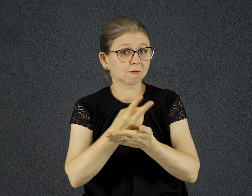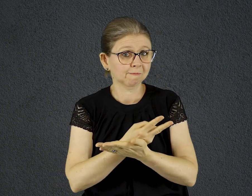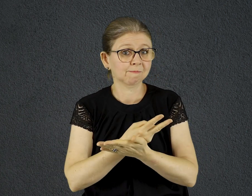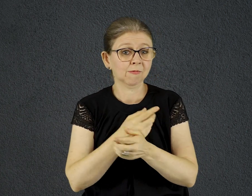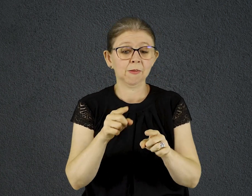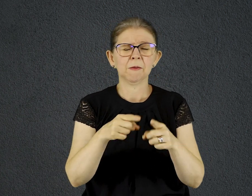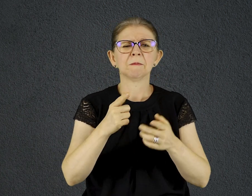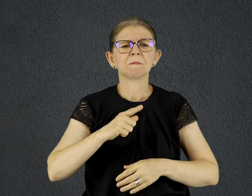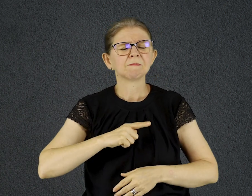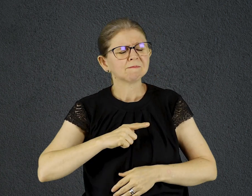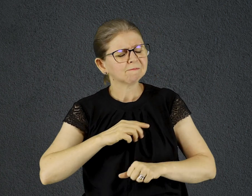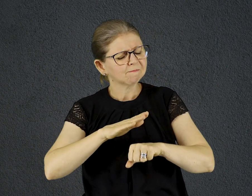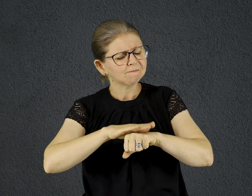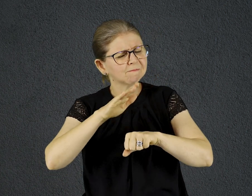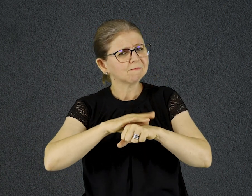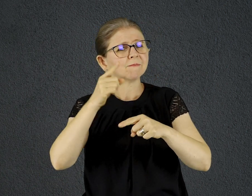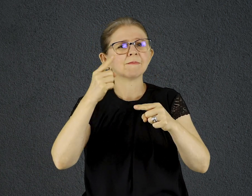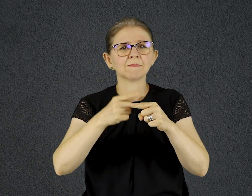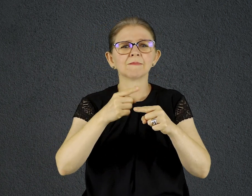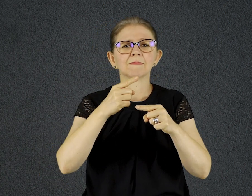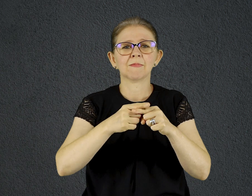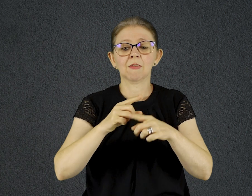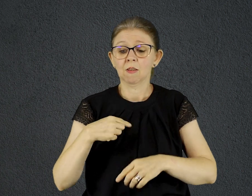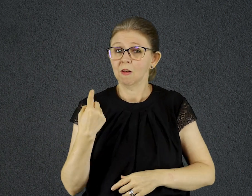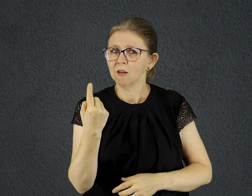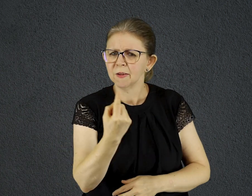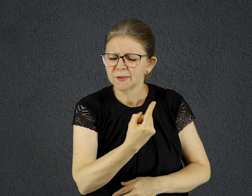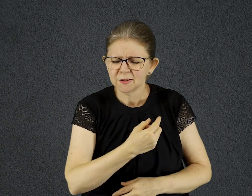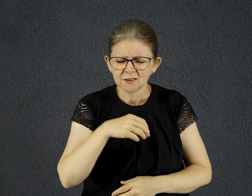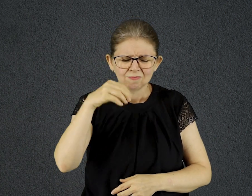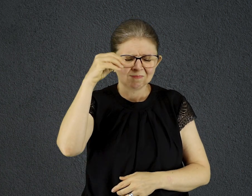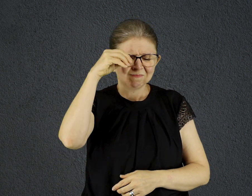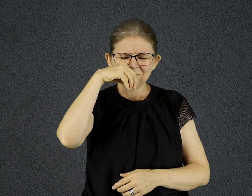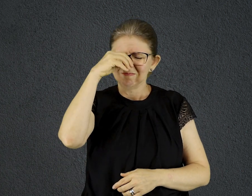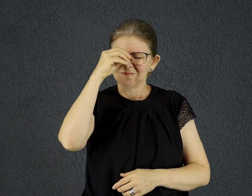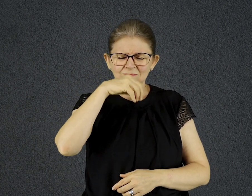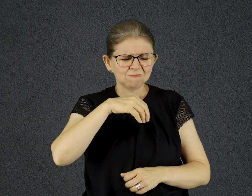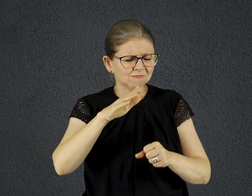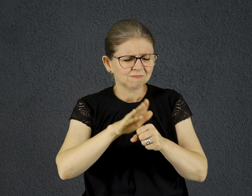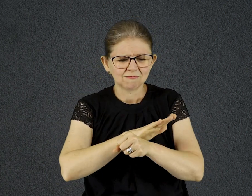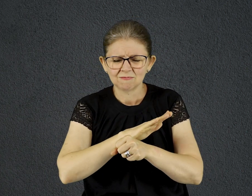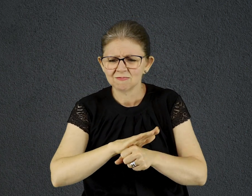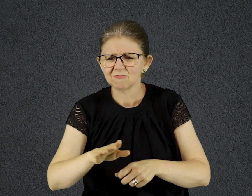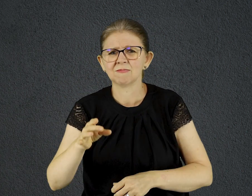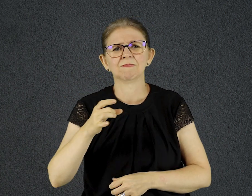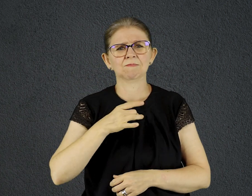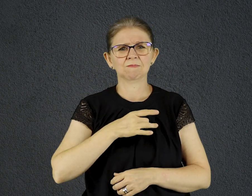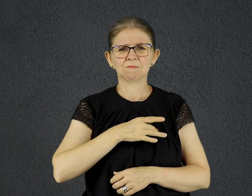mais. A natureza humana é falha, fraca, cheia de temores e suscetível a erros. Só